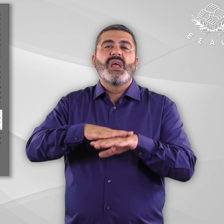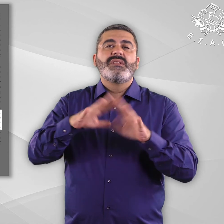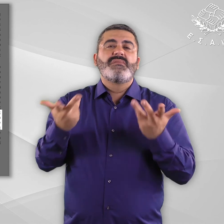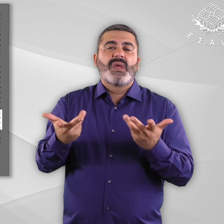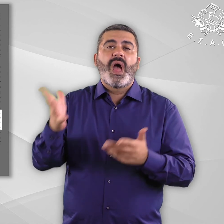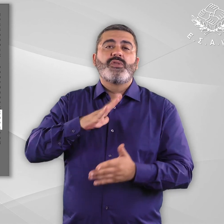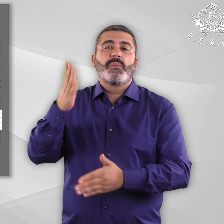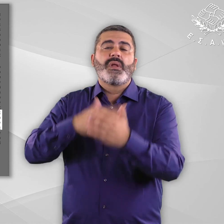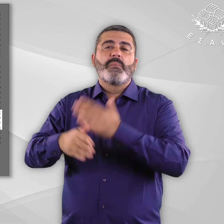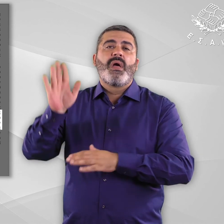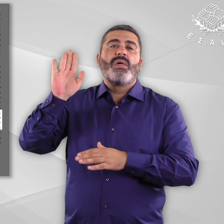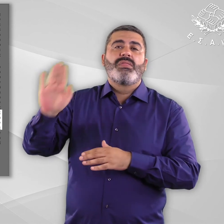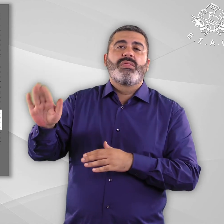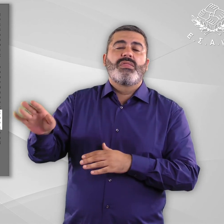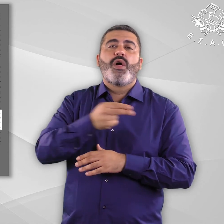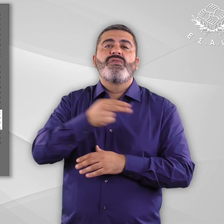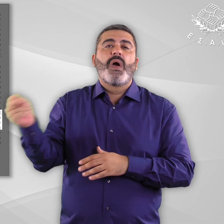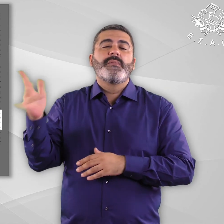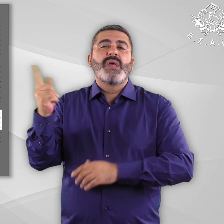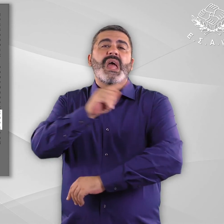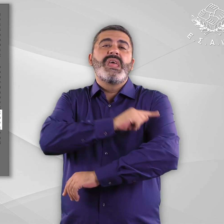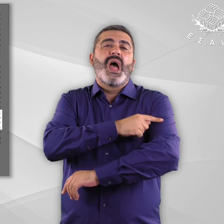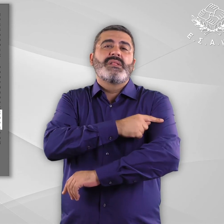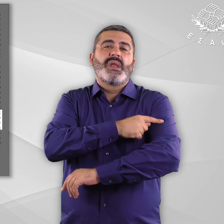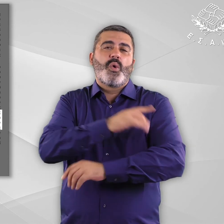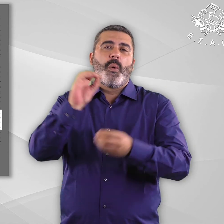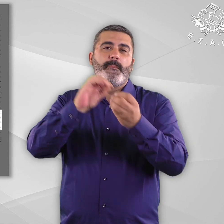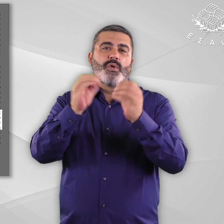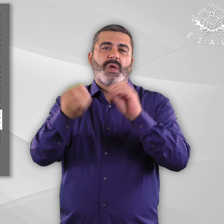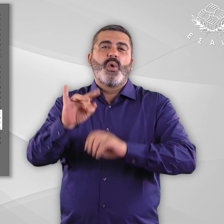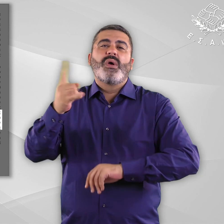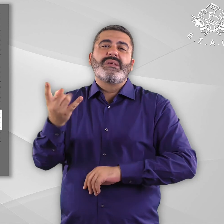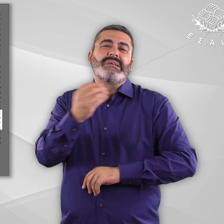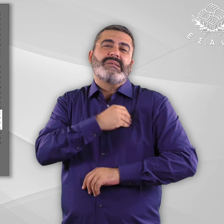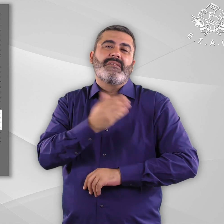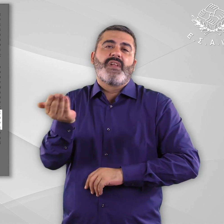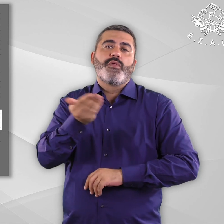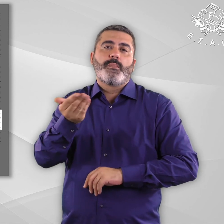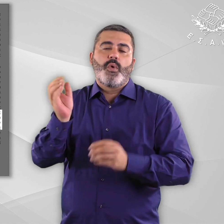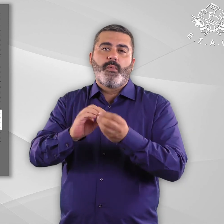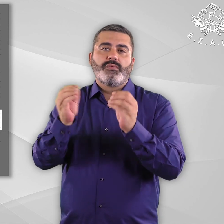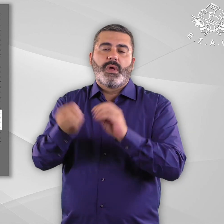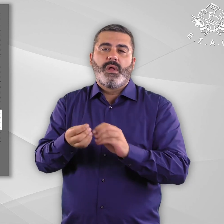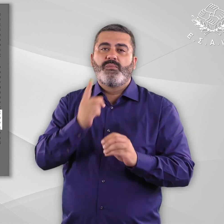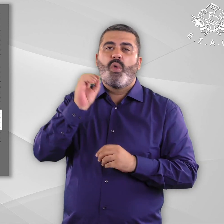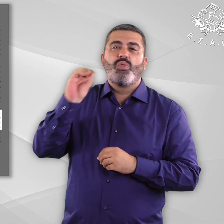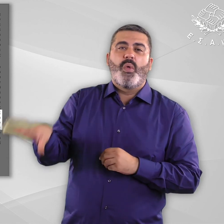ιατρικού κάθετος φιλανθρωπικού μοντέλου, που αντιμετωπίζει την καλλιτεχνική έκφραση των ατόμων με αναπηρία αποκλειστικά ως μέσο